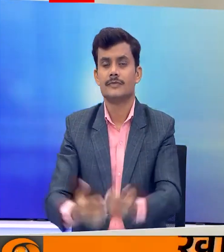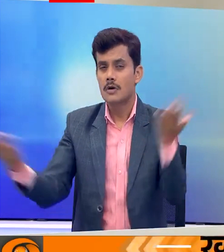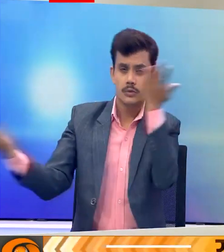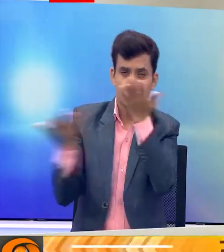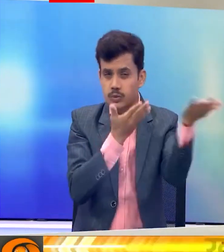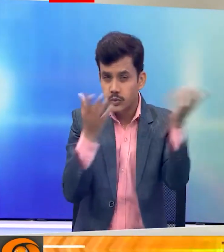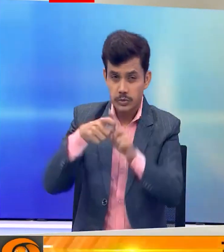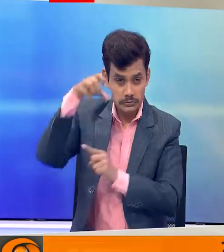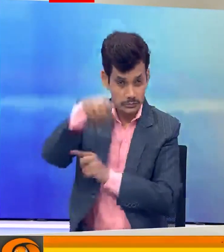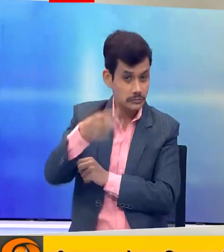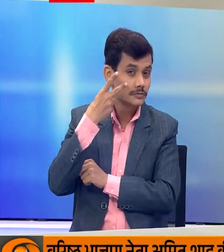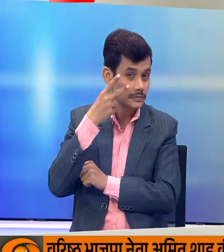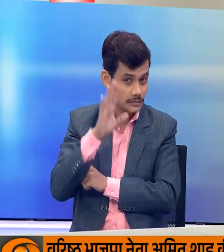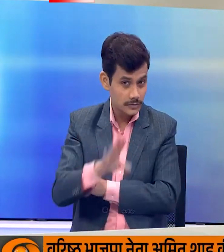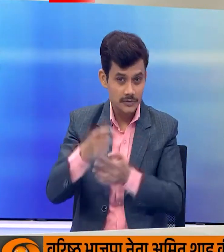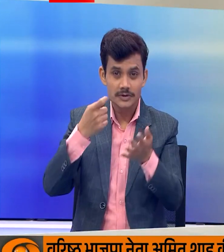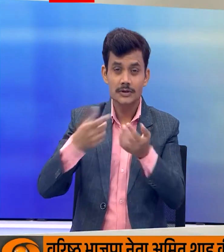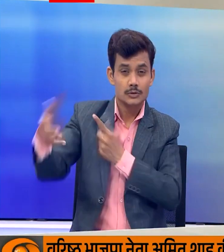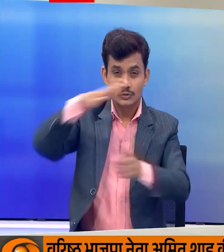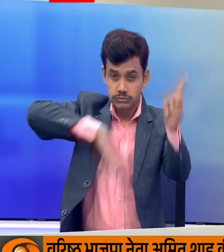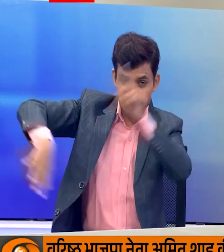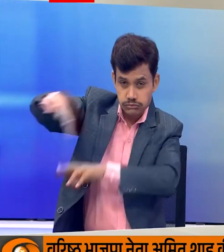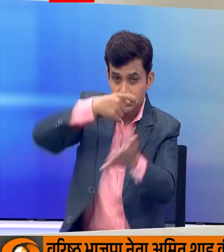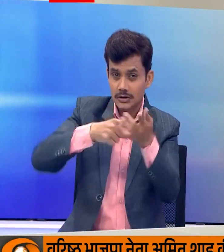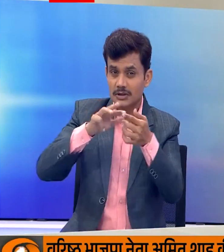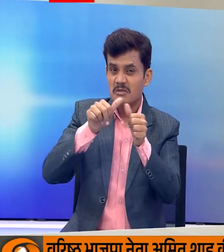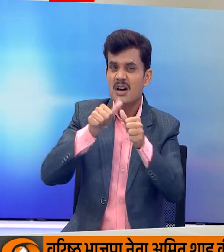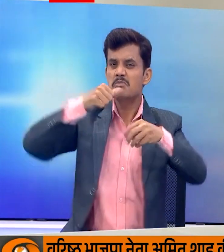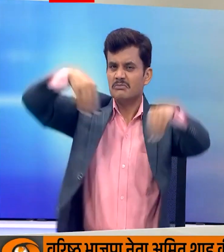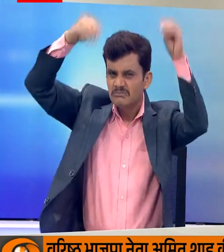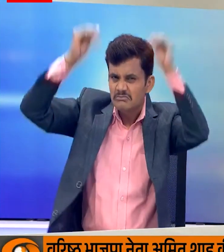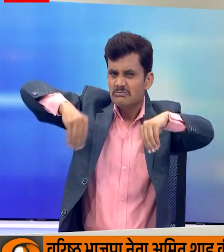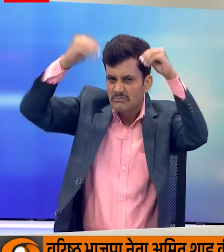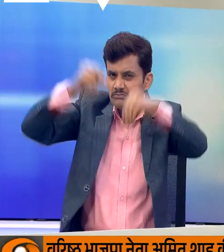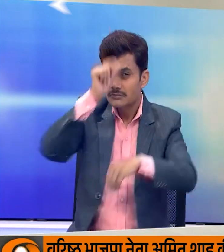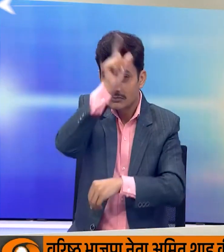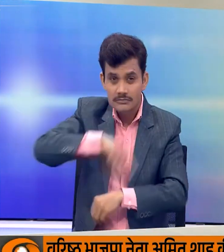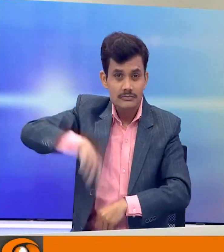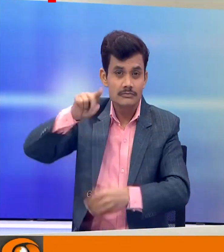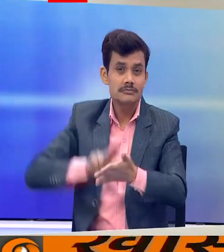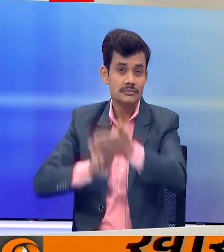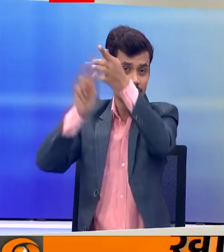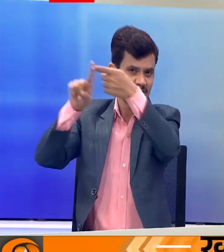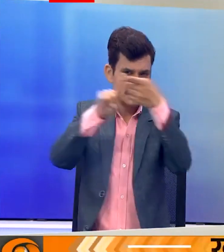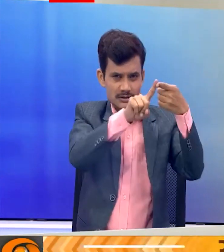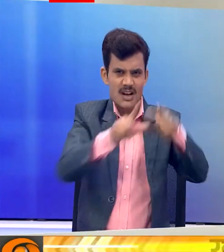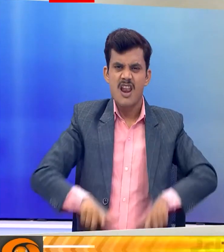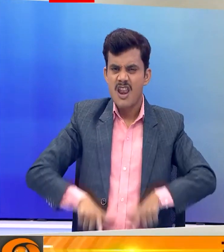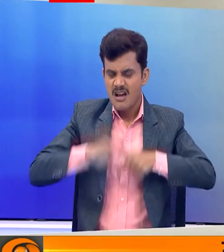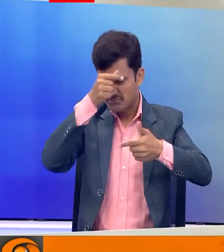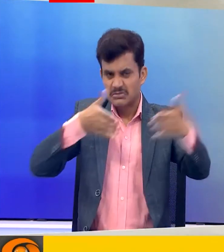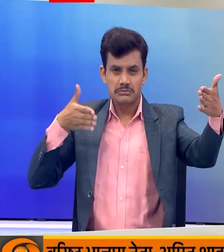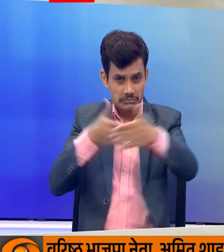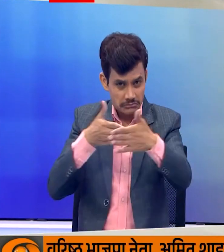मौसम की खबरों का रुख कर लेते हैं चकरवात रेमल के कारण हुई भारी वर्षा से पुर्वोतर भारत में जन जीवन अस्तव्यस्त हो गया है